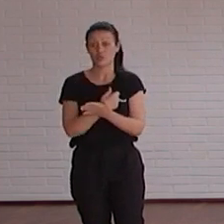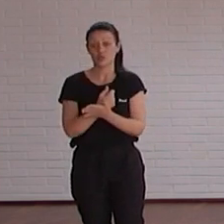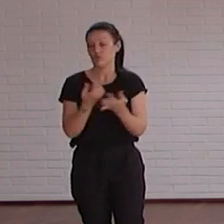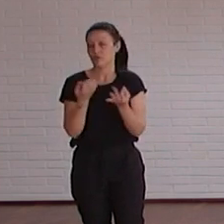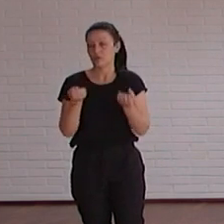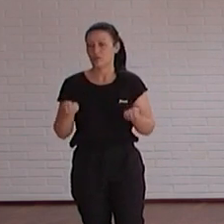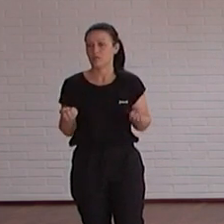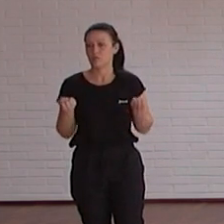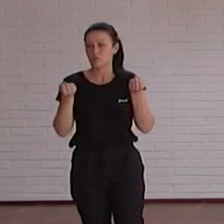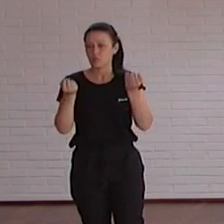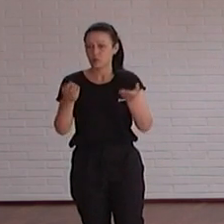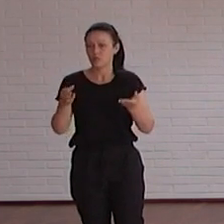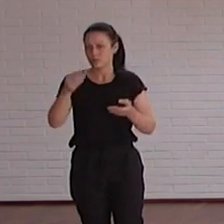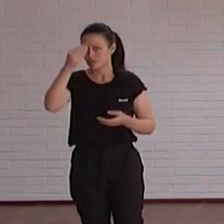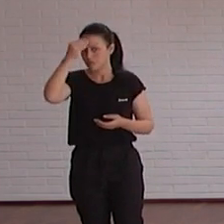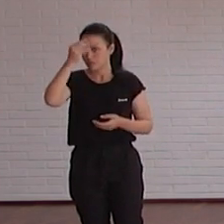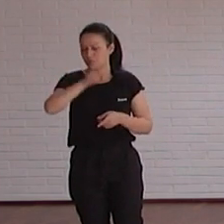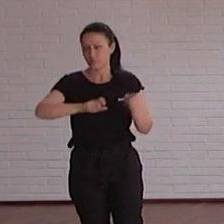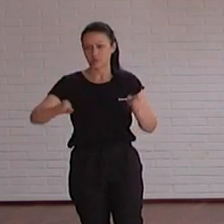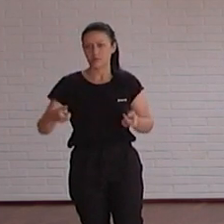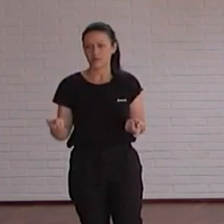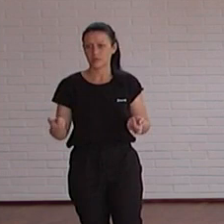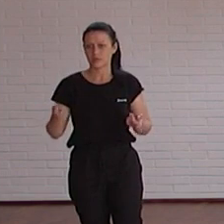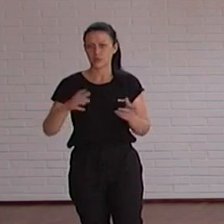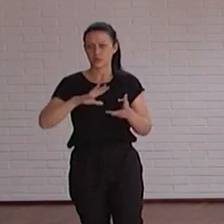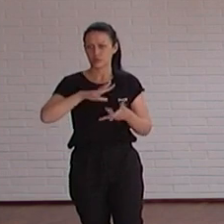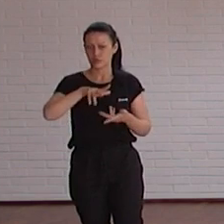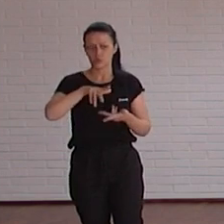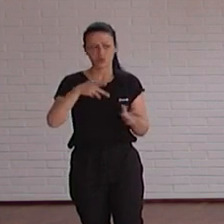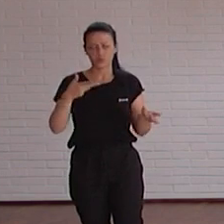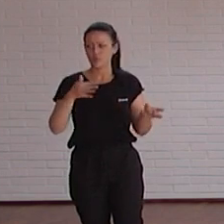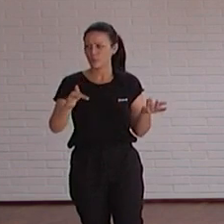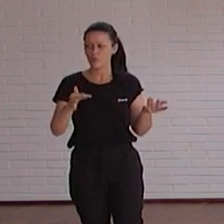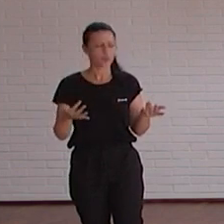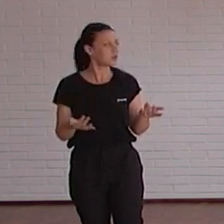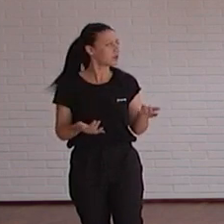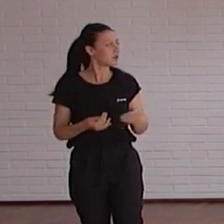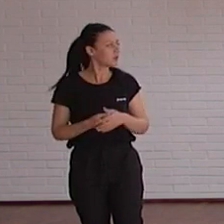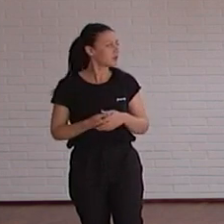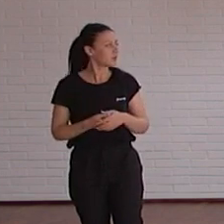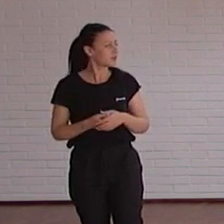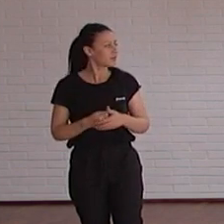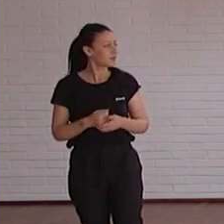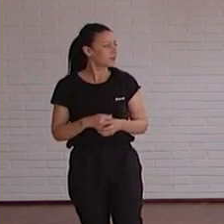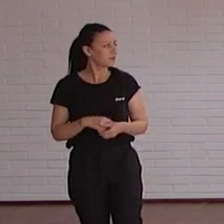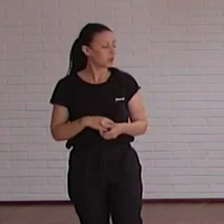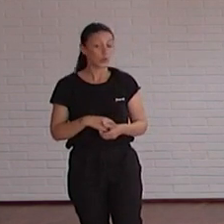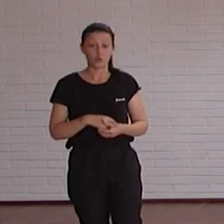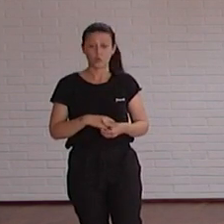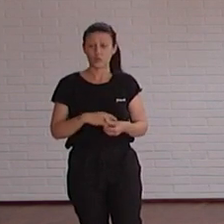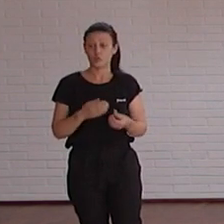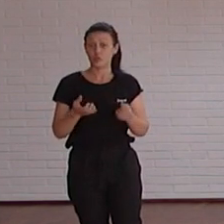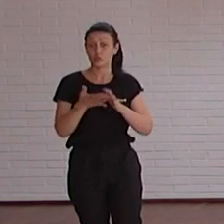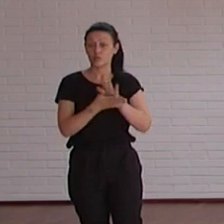comunicar y luego además es que son noticias que son muy agradecidas porque cuando nosotros comunicamos que